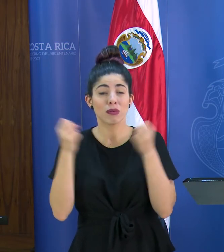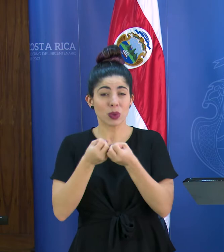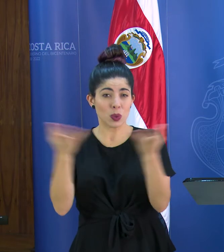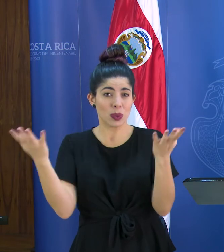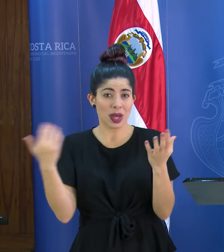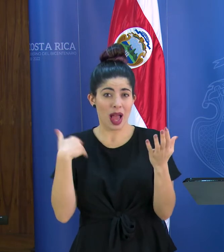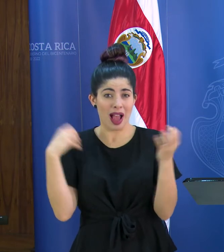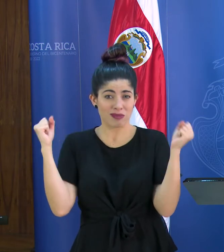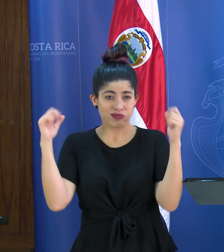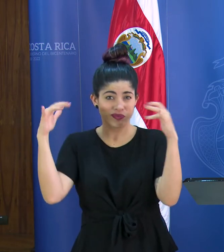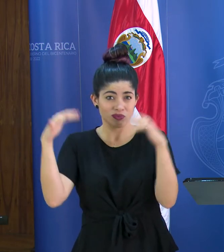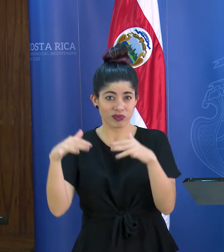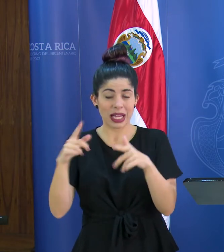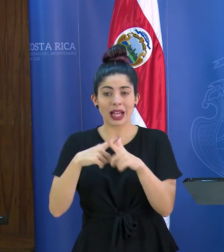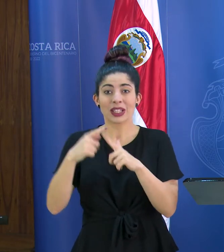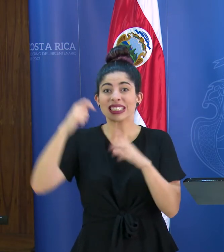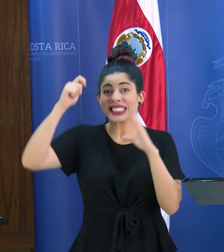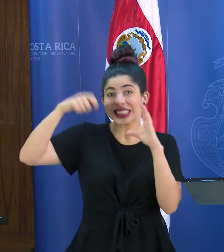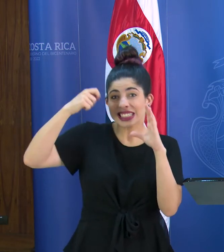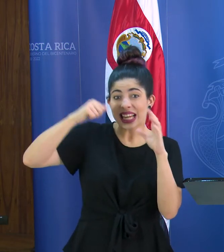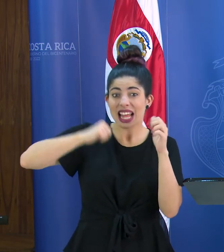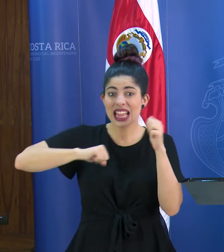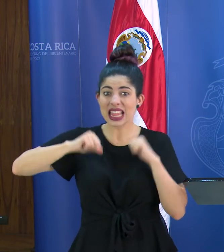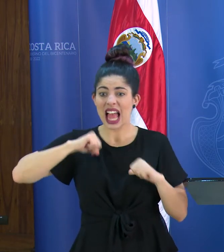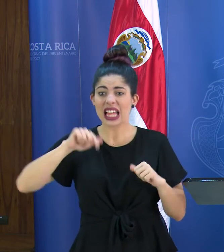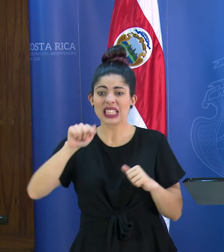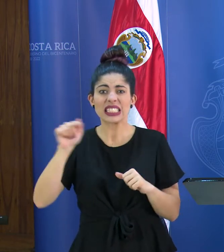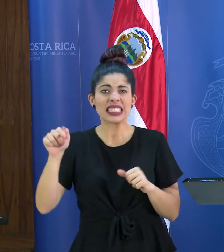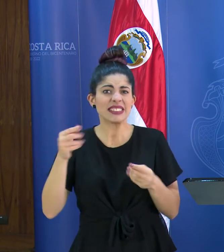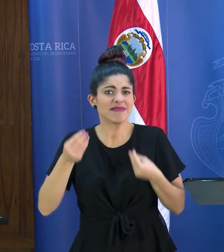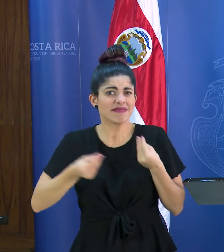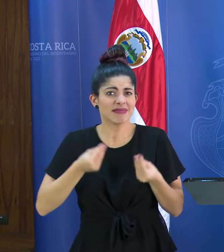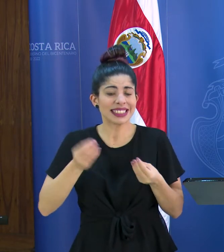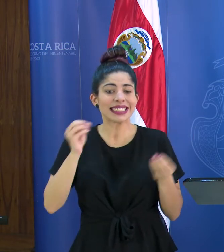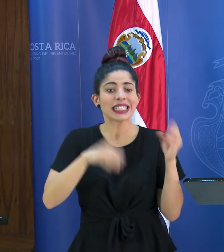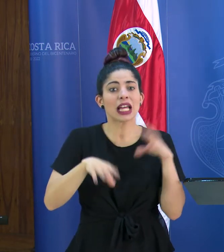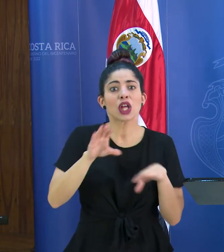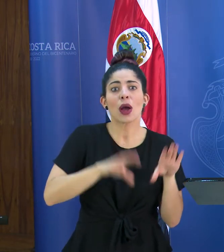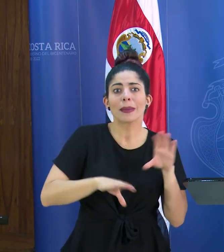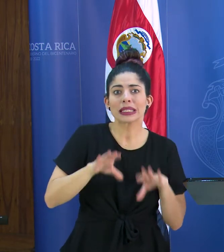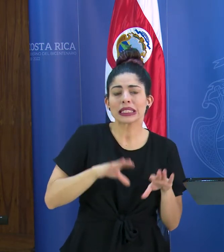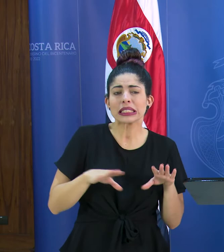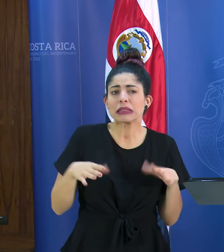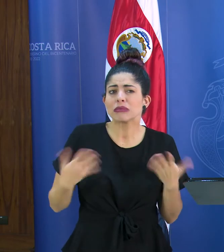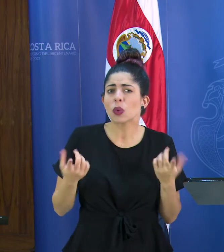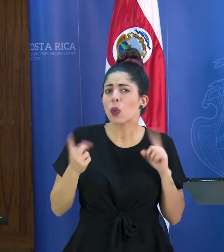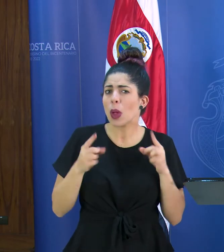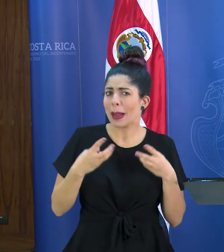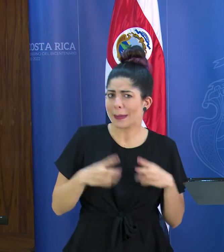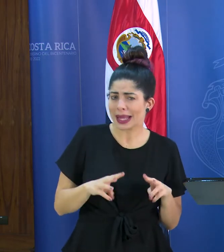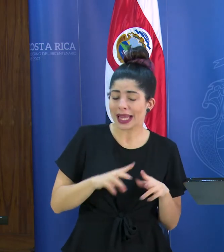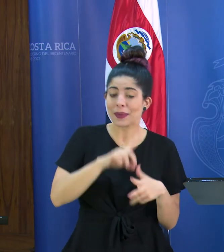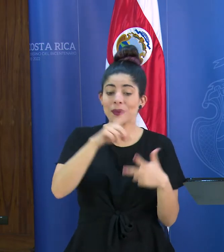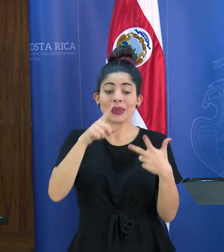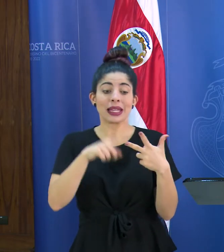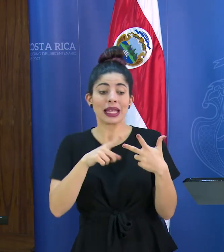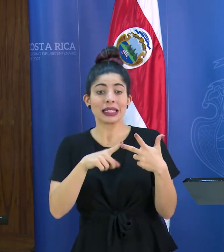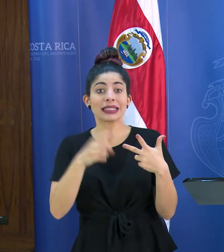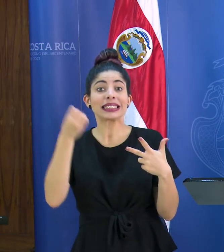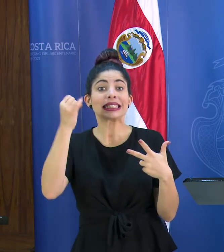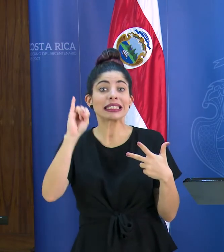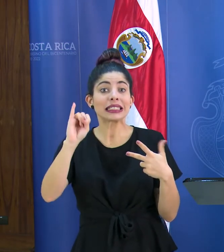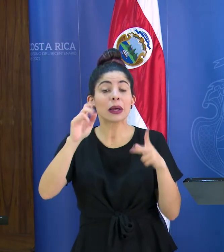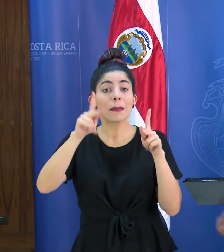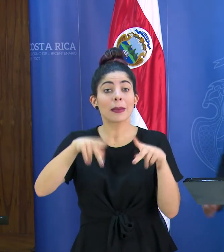habla por ejemplo entonces cines teatros qué pasa en esos lugares centros comerciales cuáles son las medidas y tercero si para aquellas